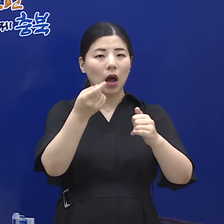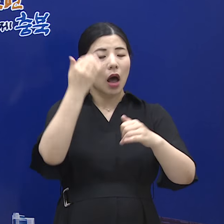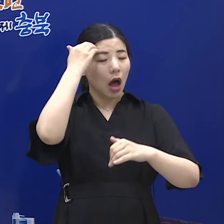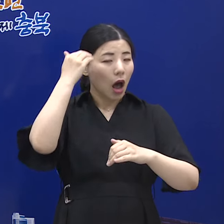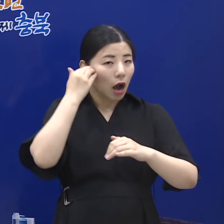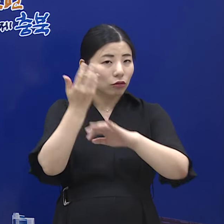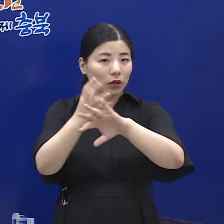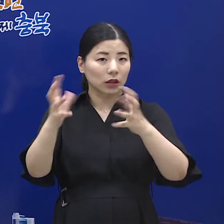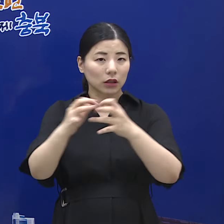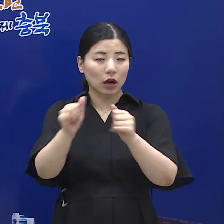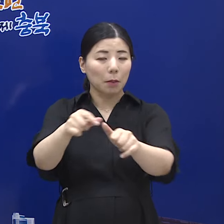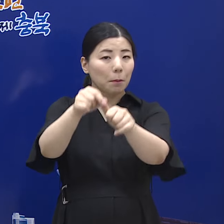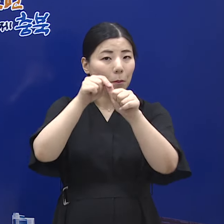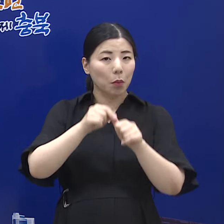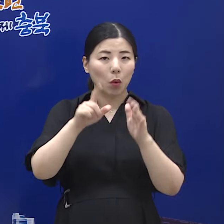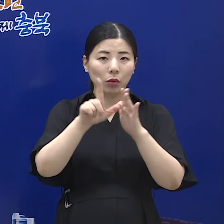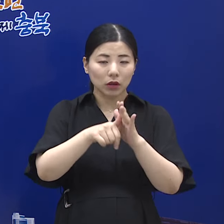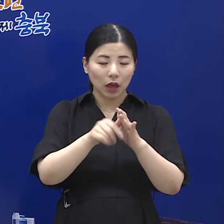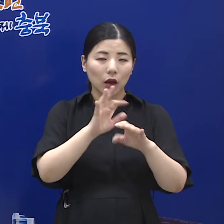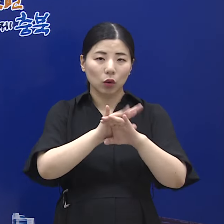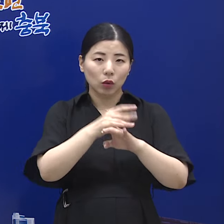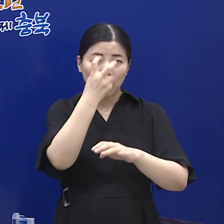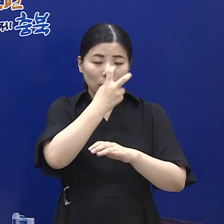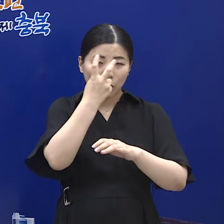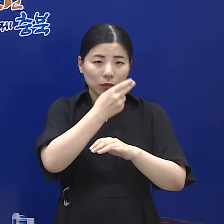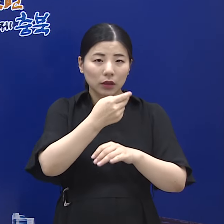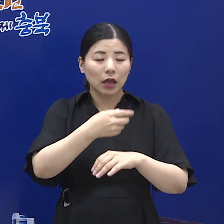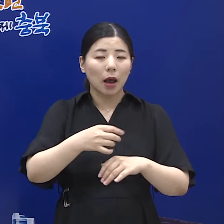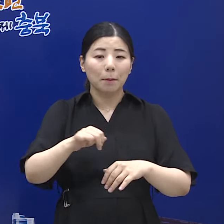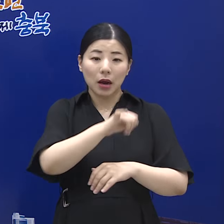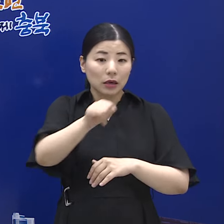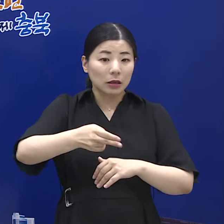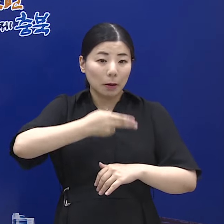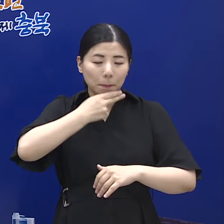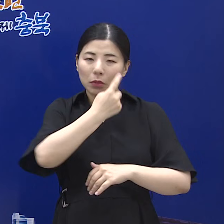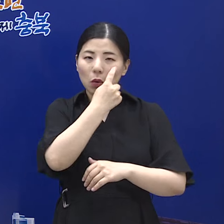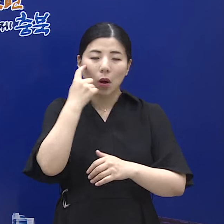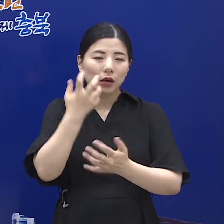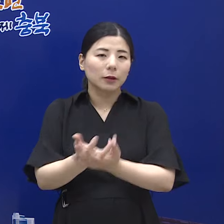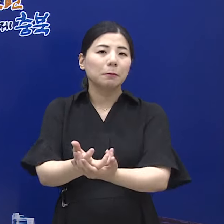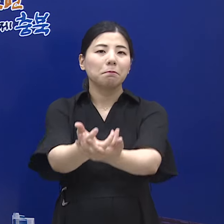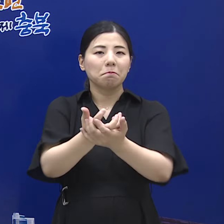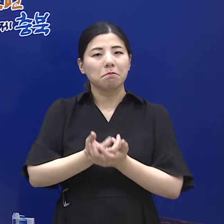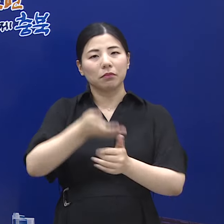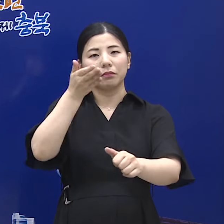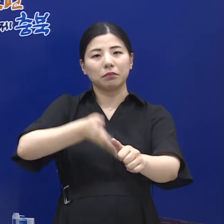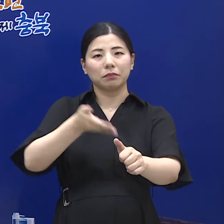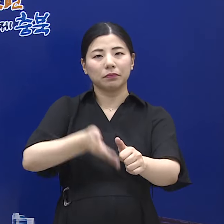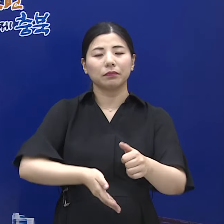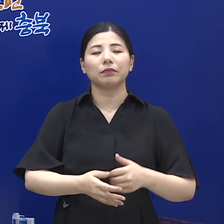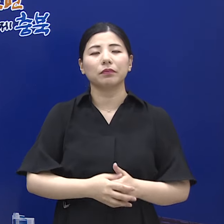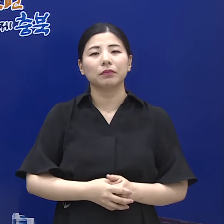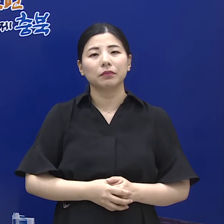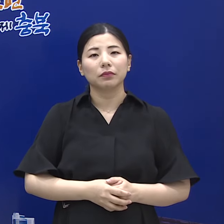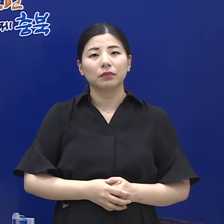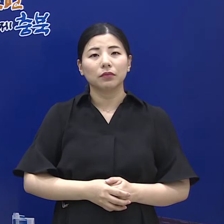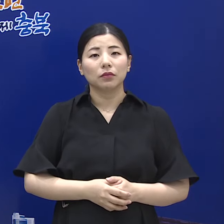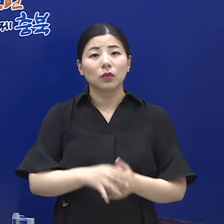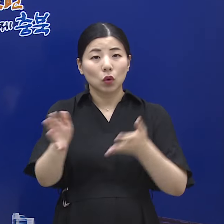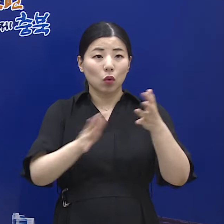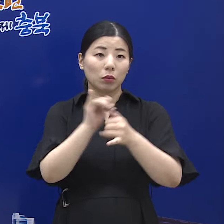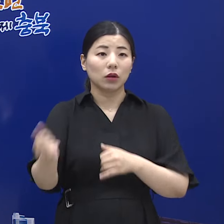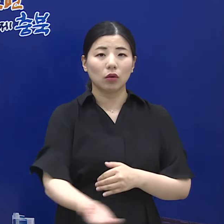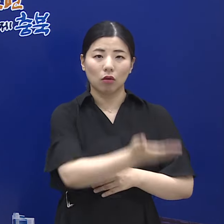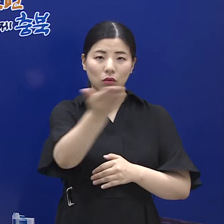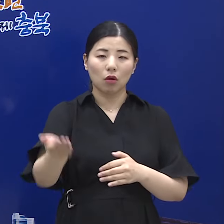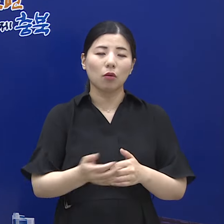근로자 채용 시 PCR 검사 음성 확인서를 반드시 제출받으시기 바랍니다. 도민 여러분,